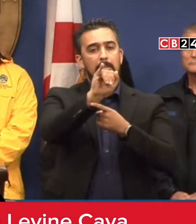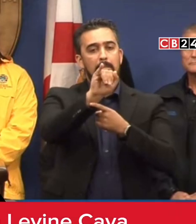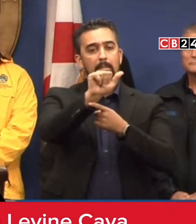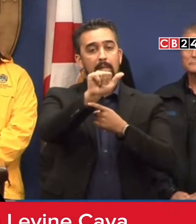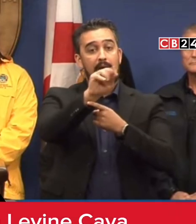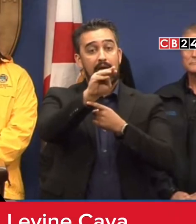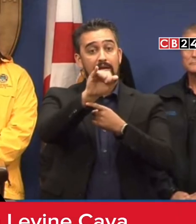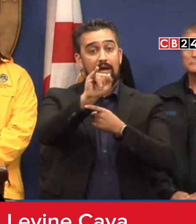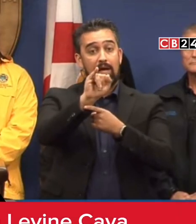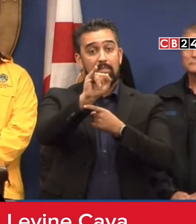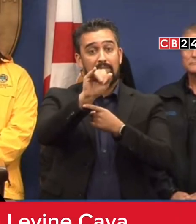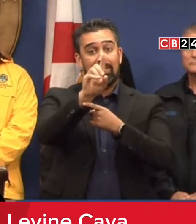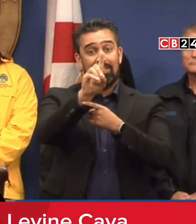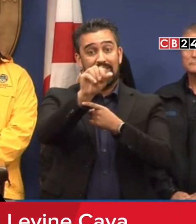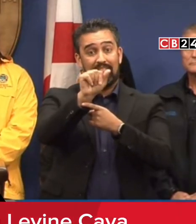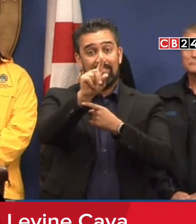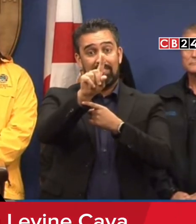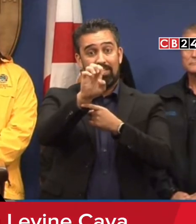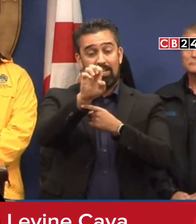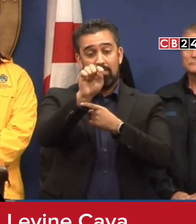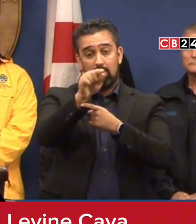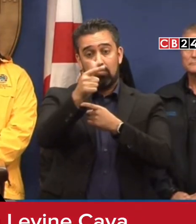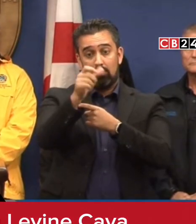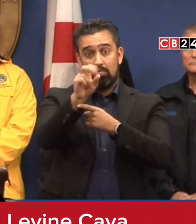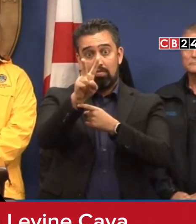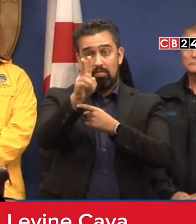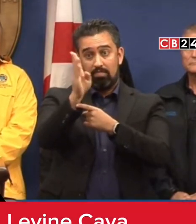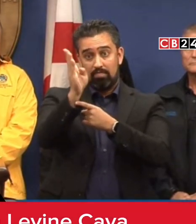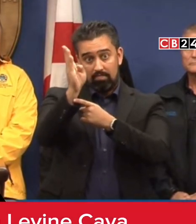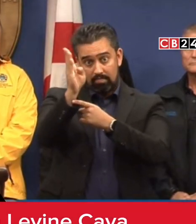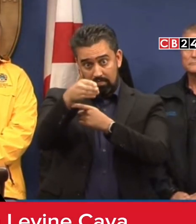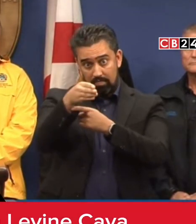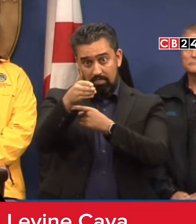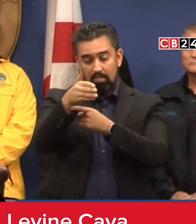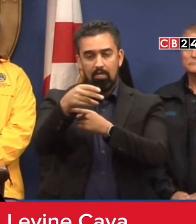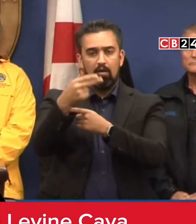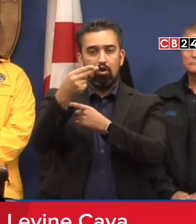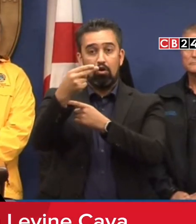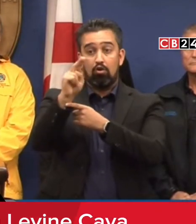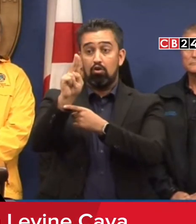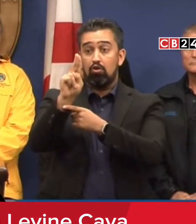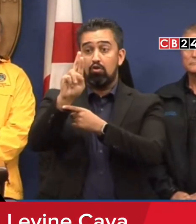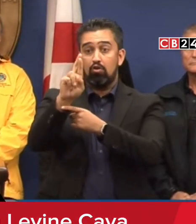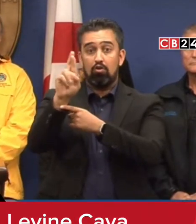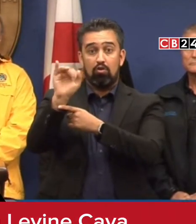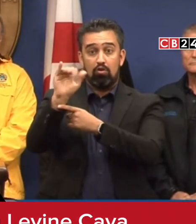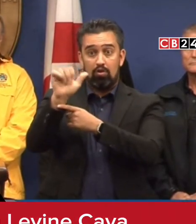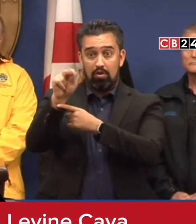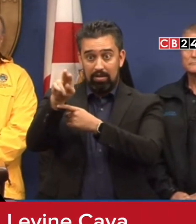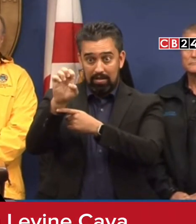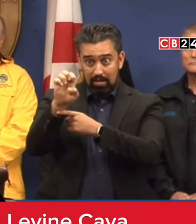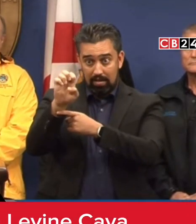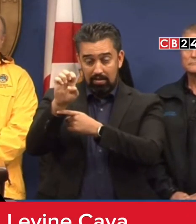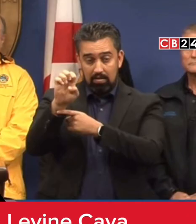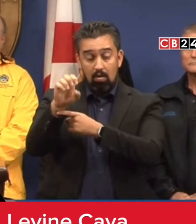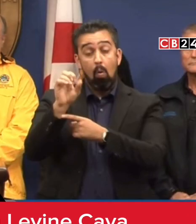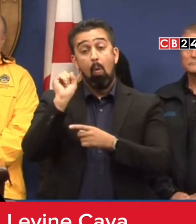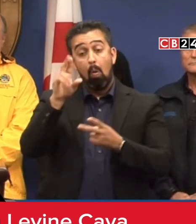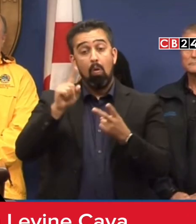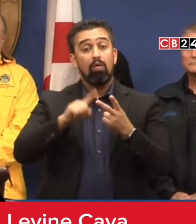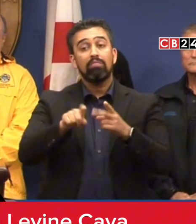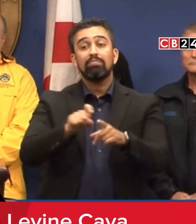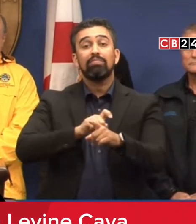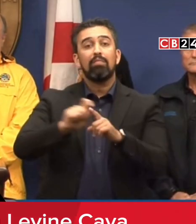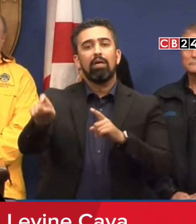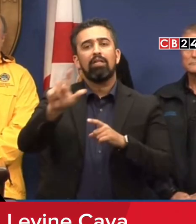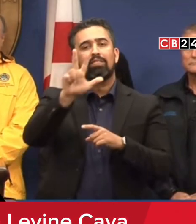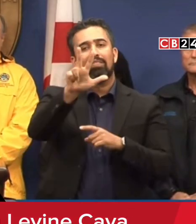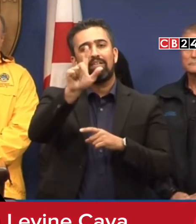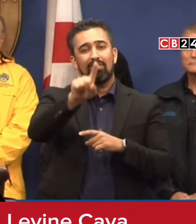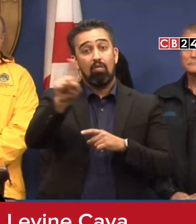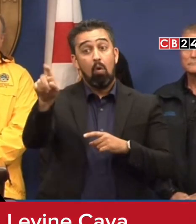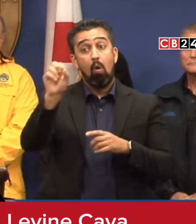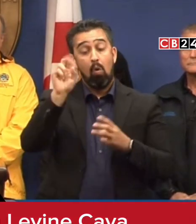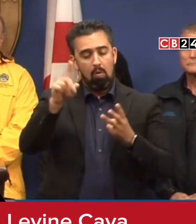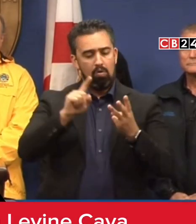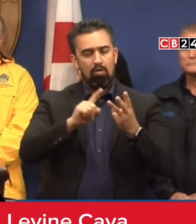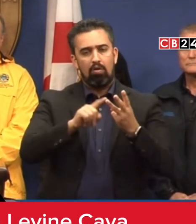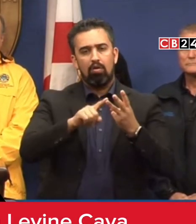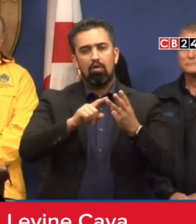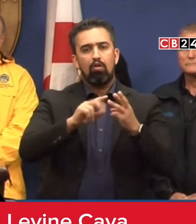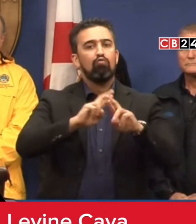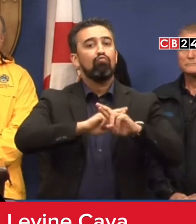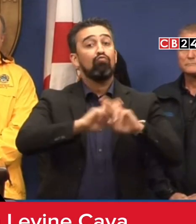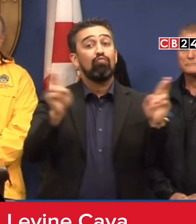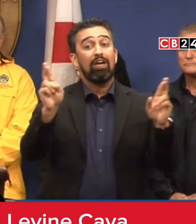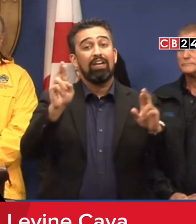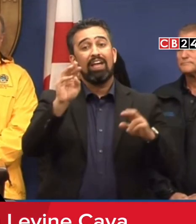-hurricane, llaman al 311, descarguen la aplicación Ready MDC en